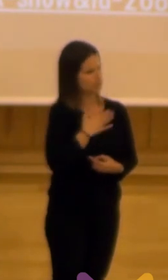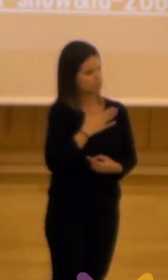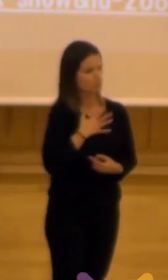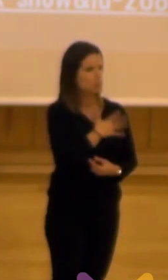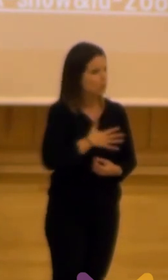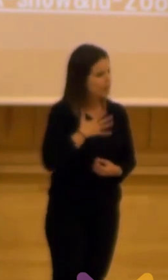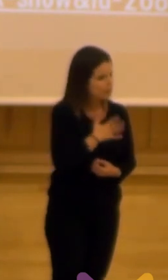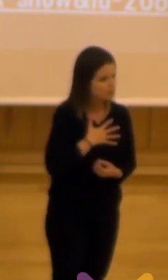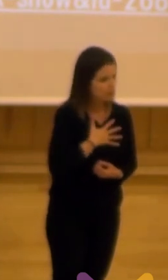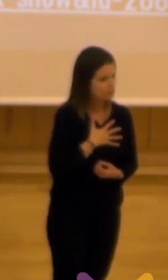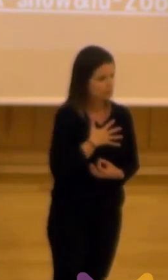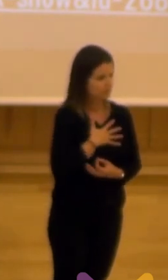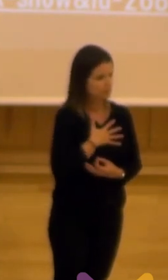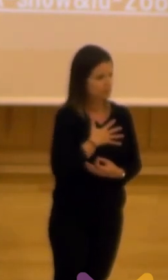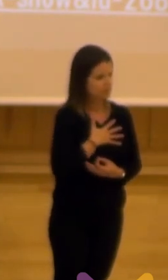y estaré encantado